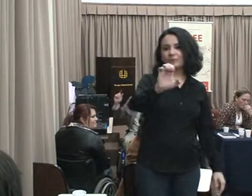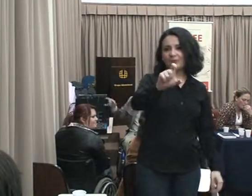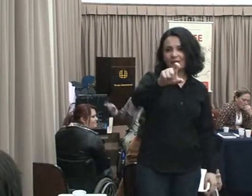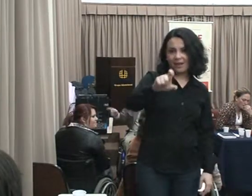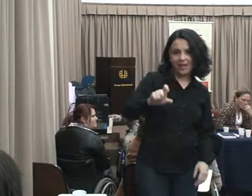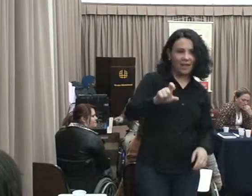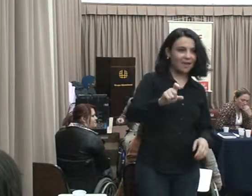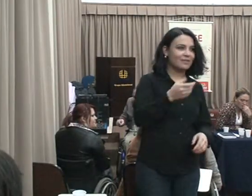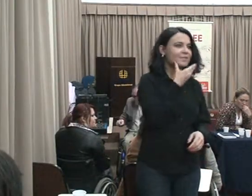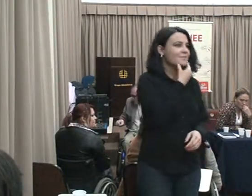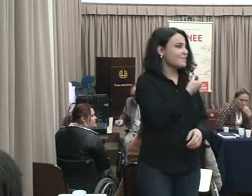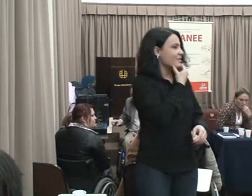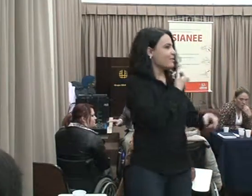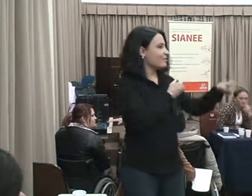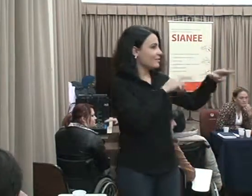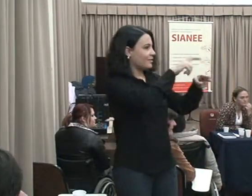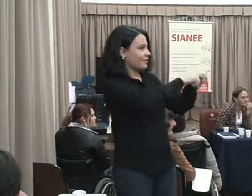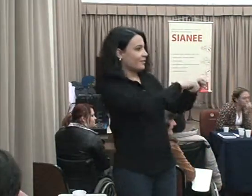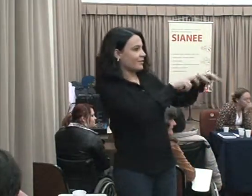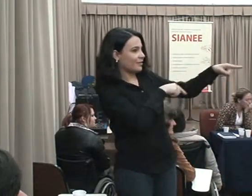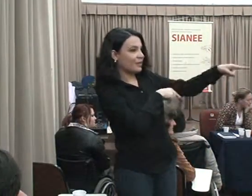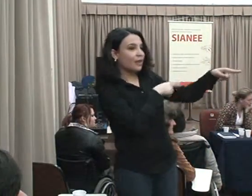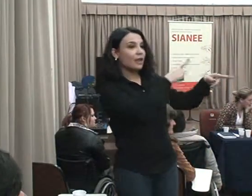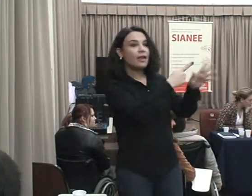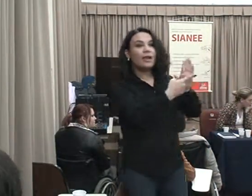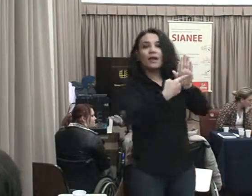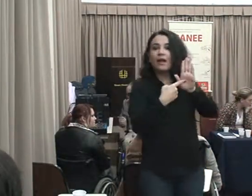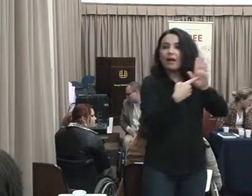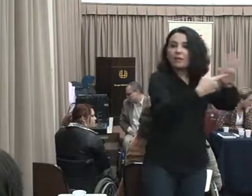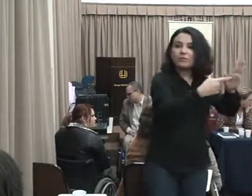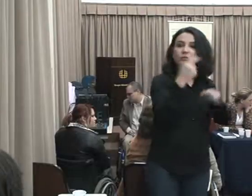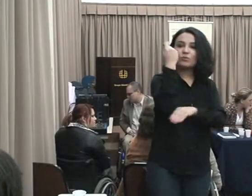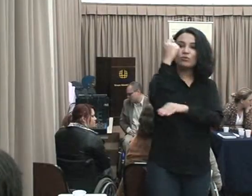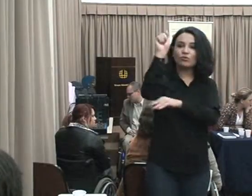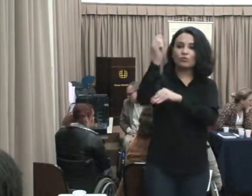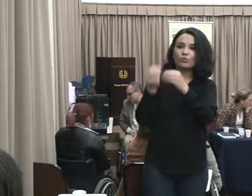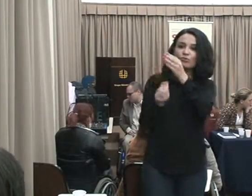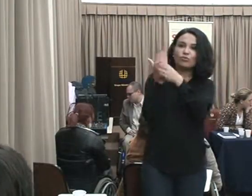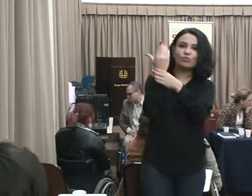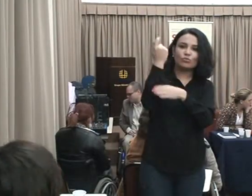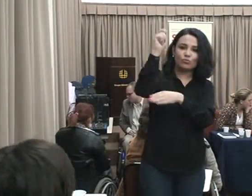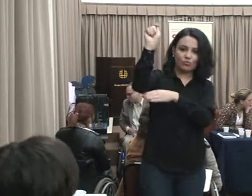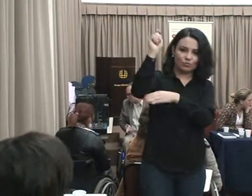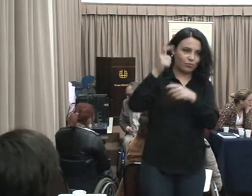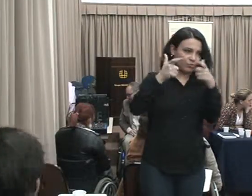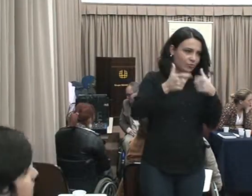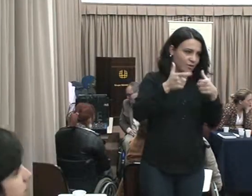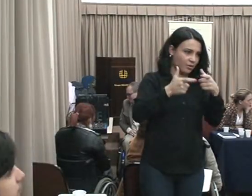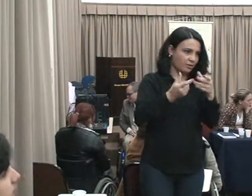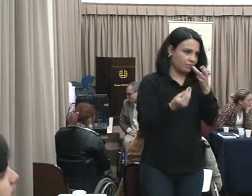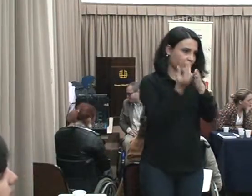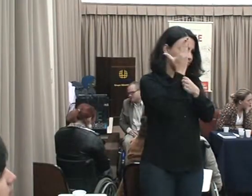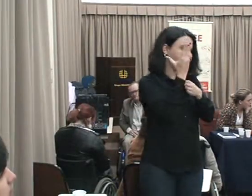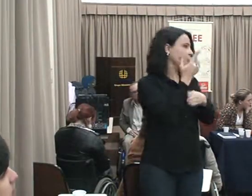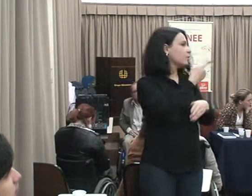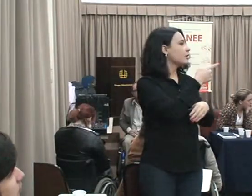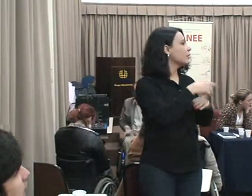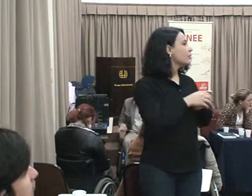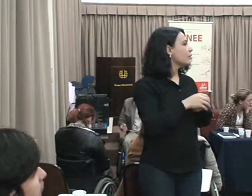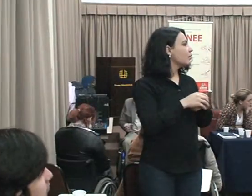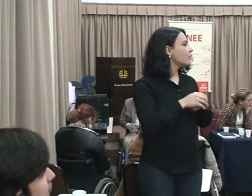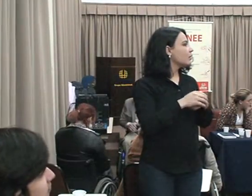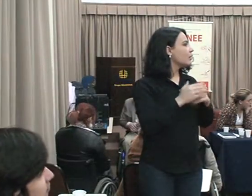Eu apresentei ele no Instituto Hoje ele é voluntário Lá no Instituto Eu falei para ele Estava